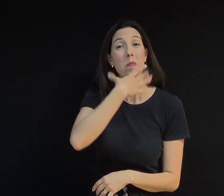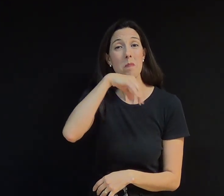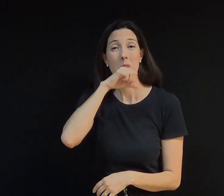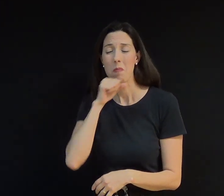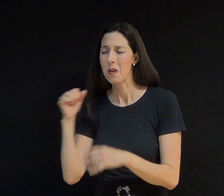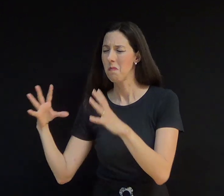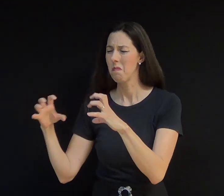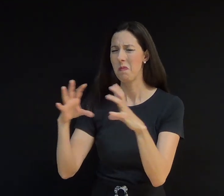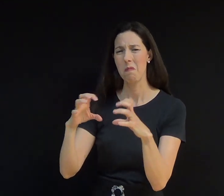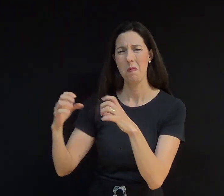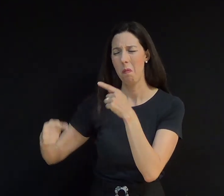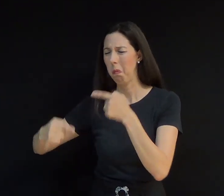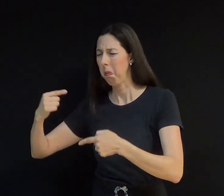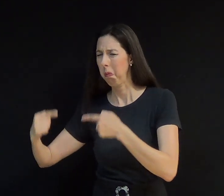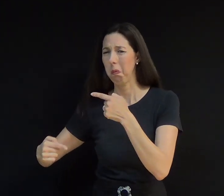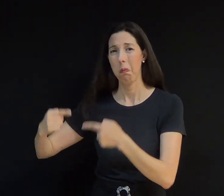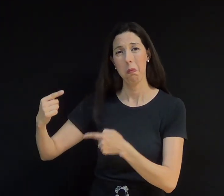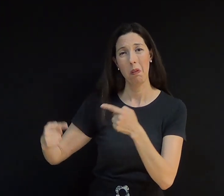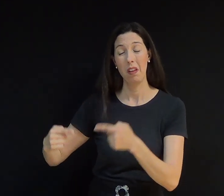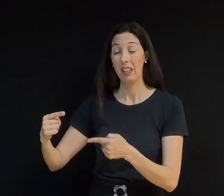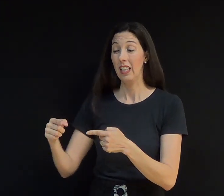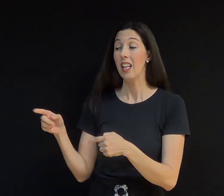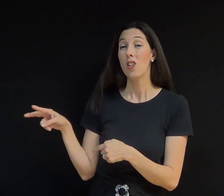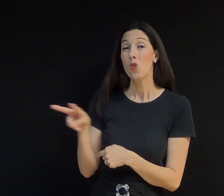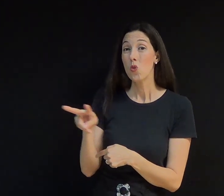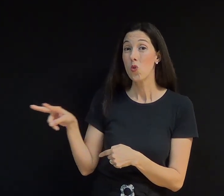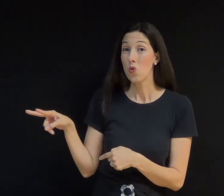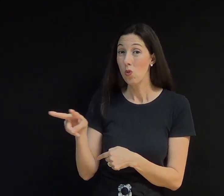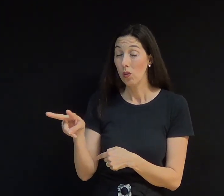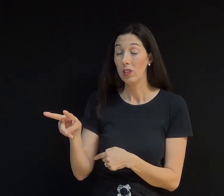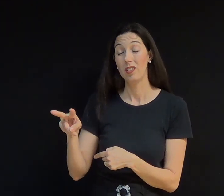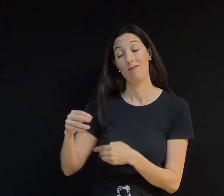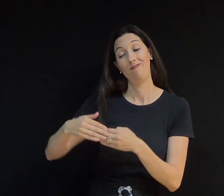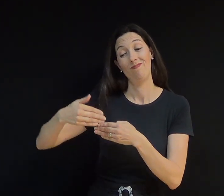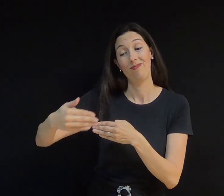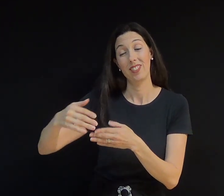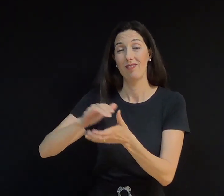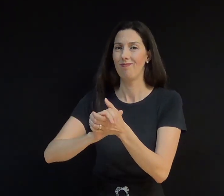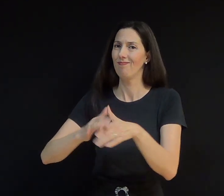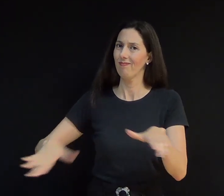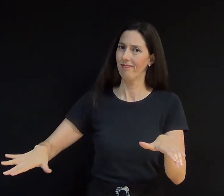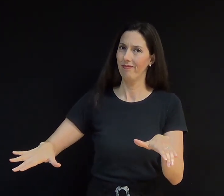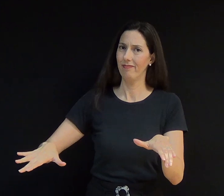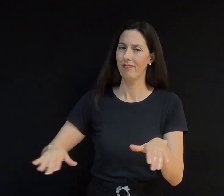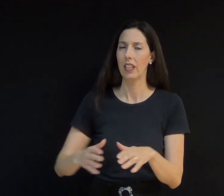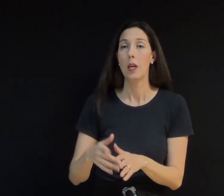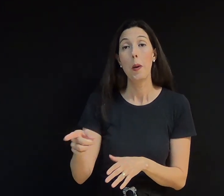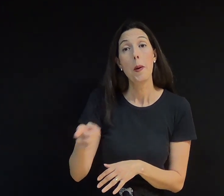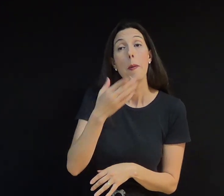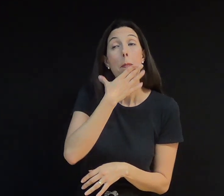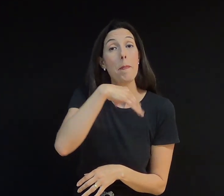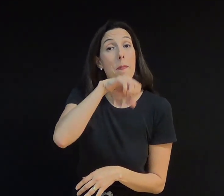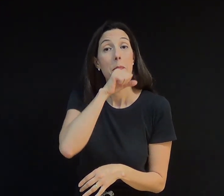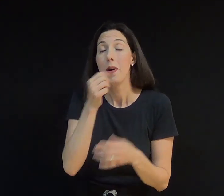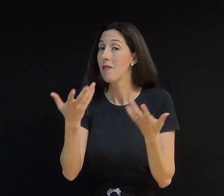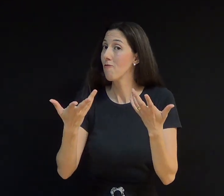entre meus pais e de tão desgastada a relação, eles decidiram separar-se. Papai sempre foi apaixonado por